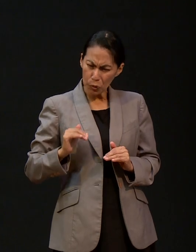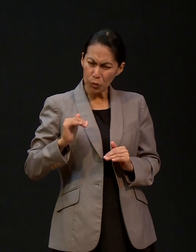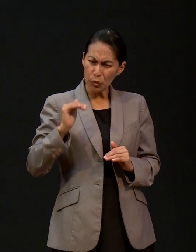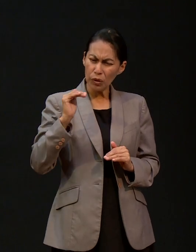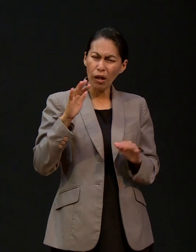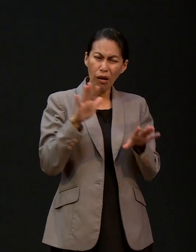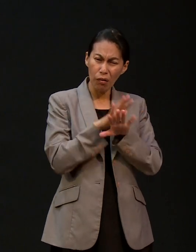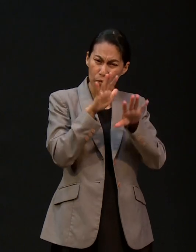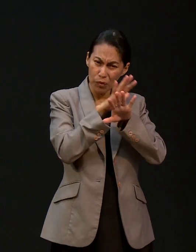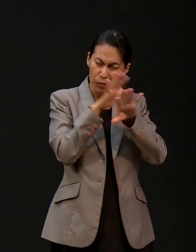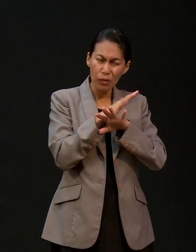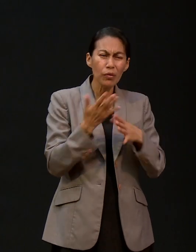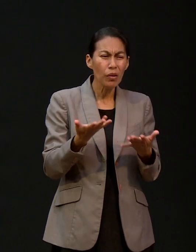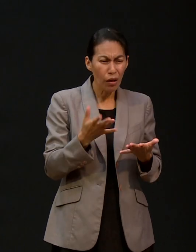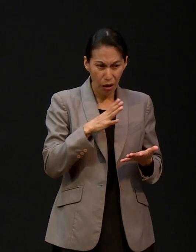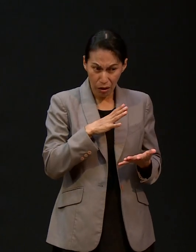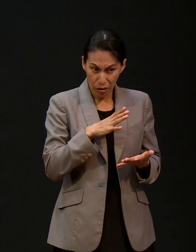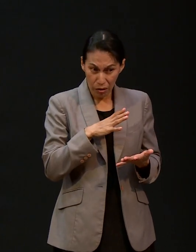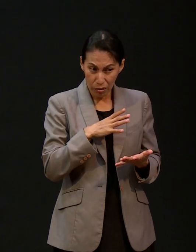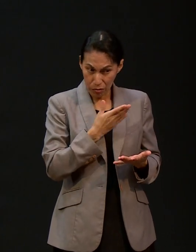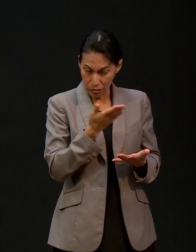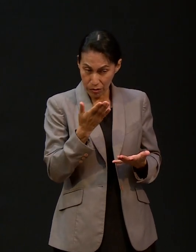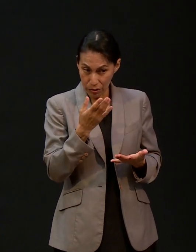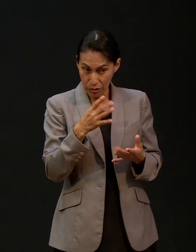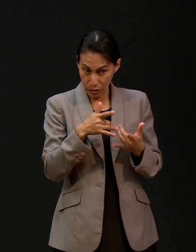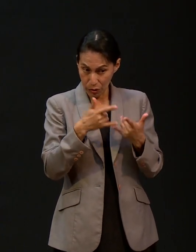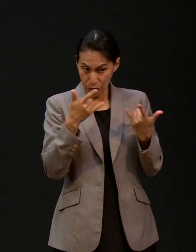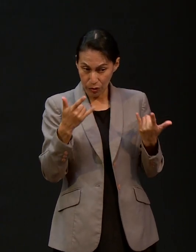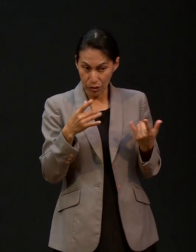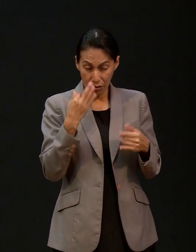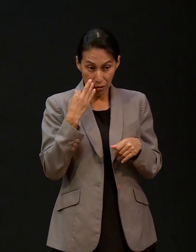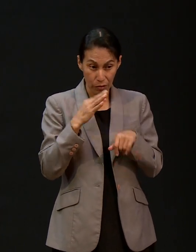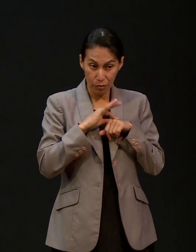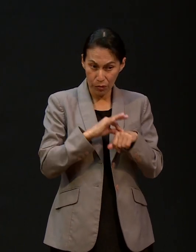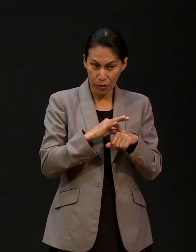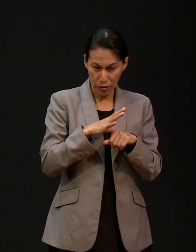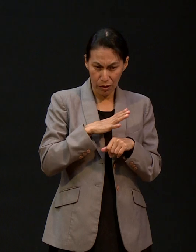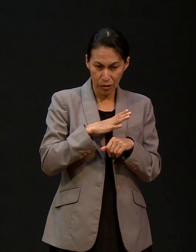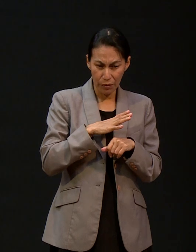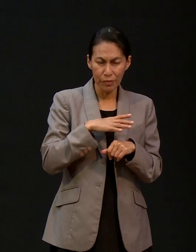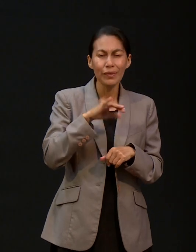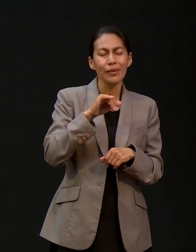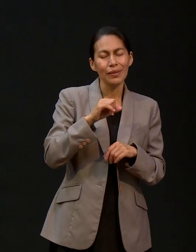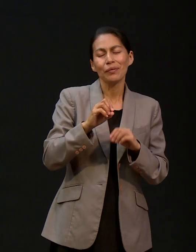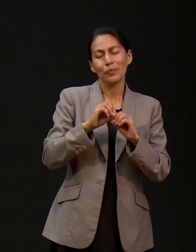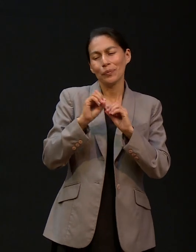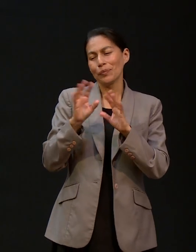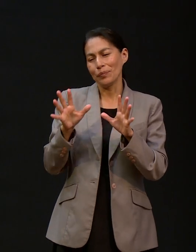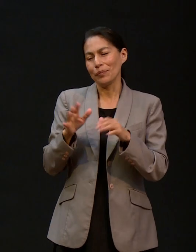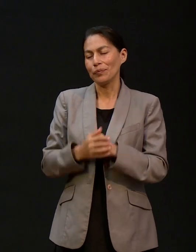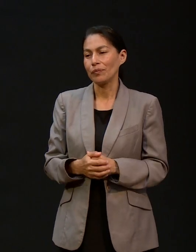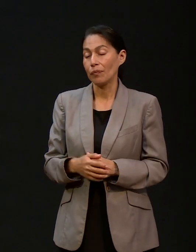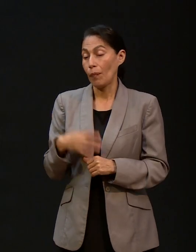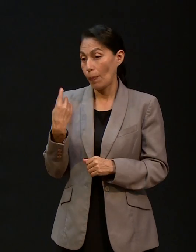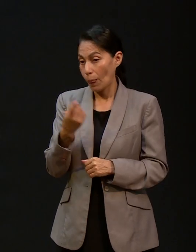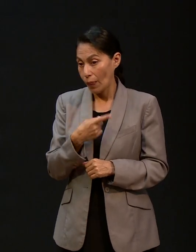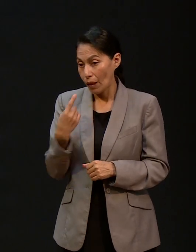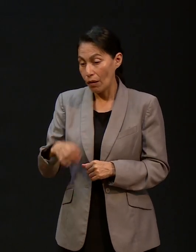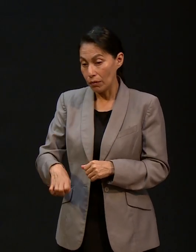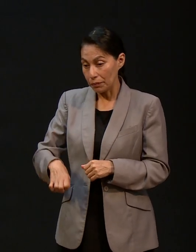oración? ¿Podrían platicarnos algunas anécdotas que ilustren ese cambio? Claro. Definitivamente que conforme va